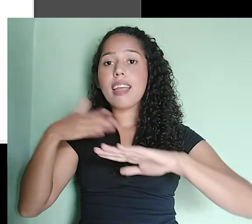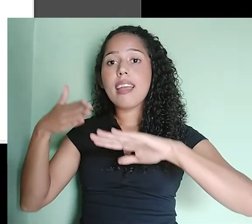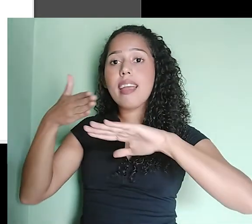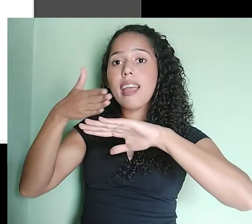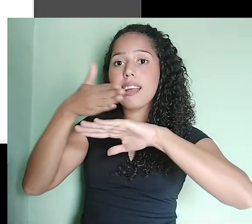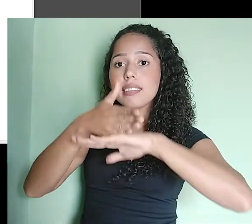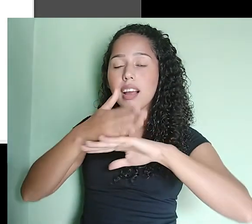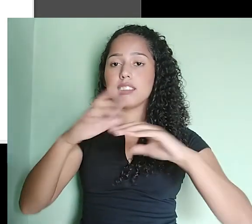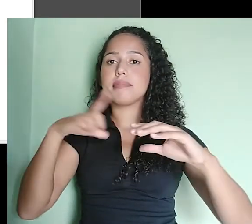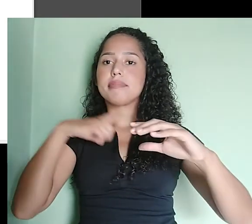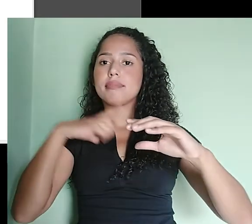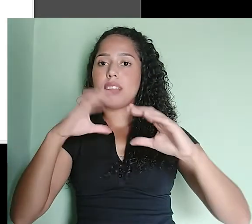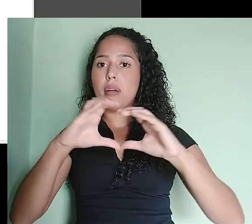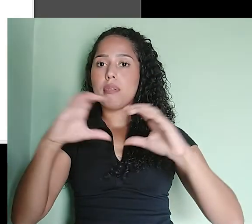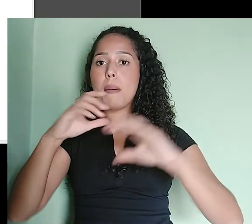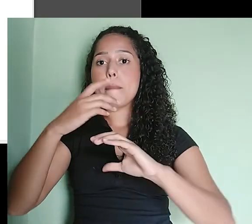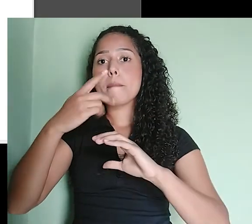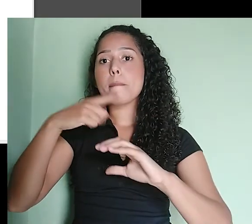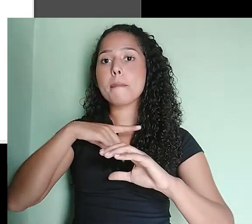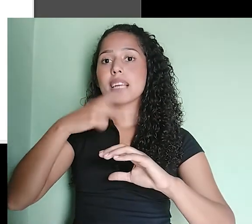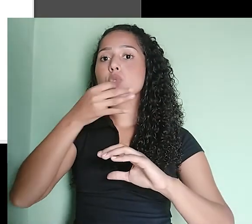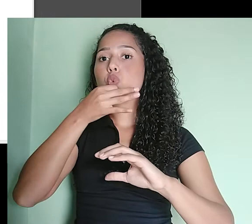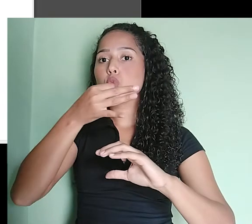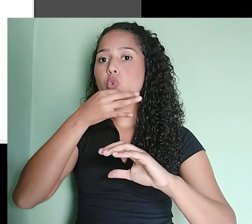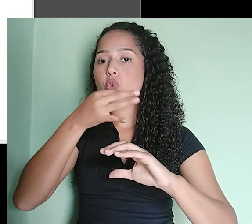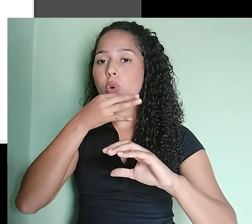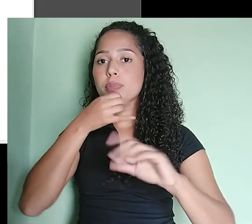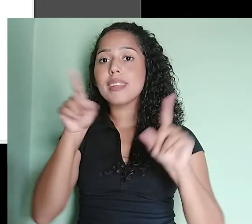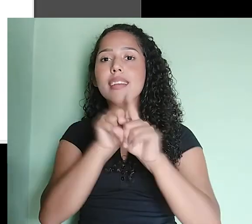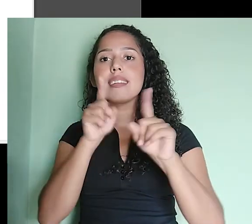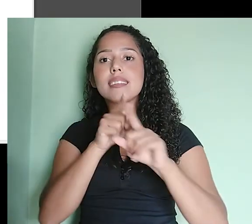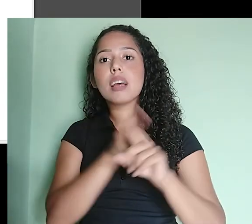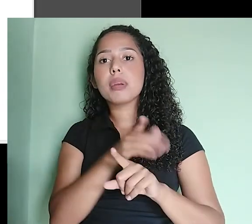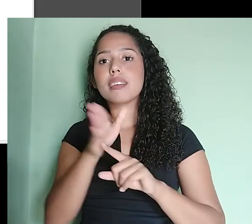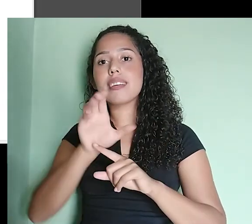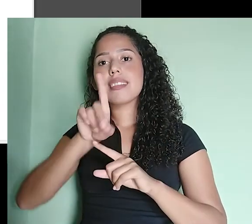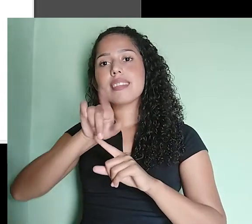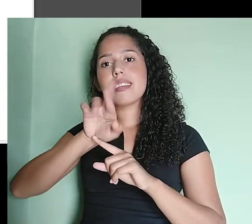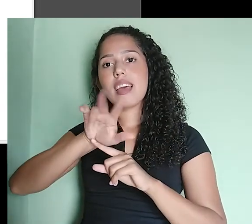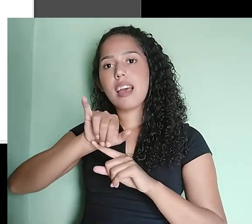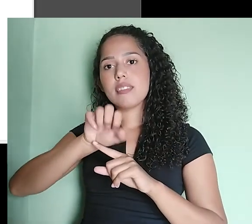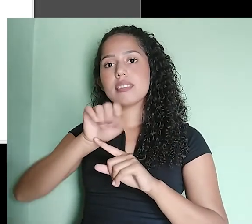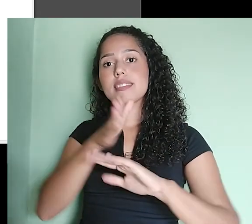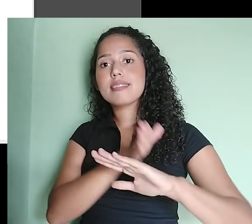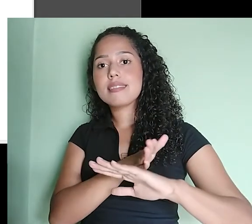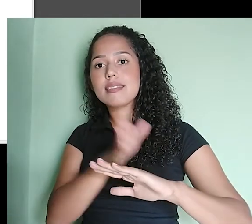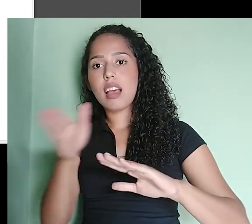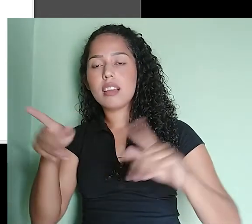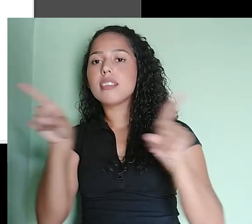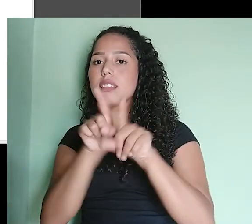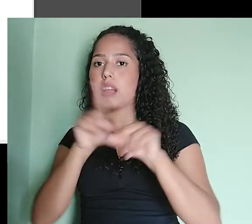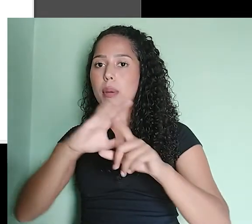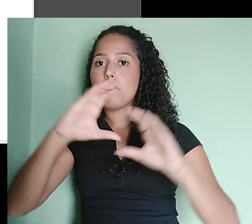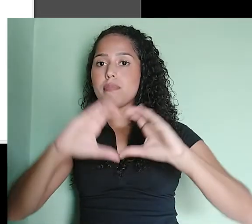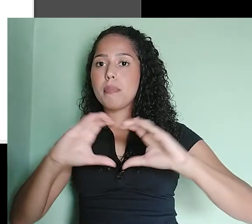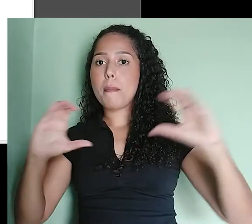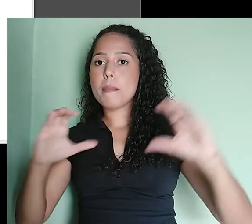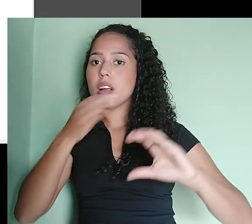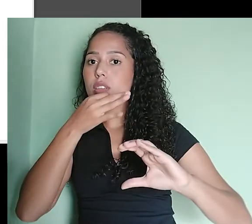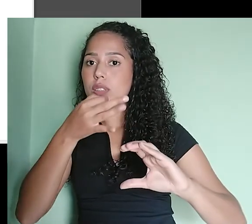placa de som. No drive de saída, eu também tenho que marcar a minha placa de som. Configuração do drive. Master